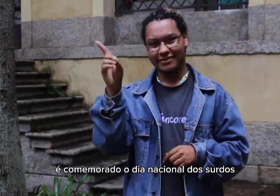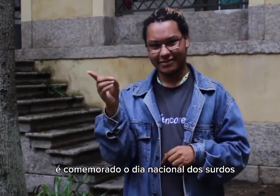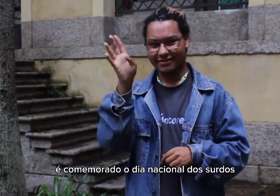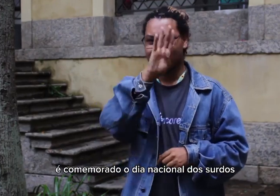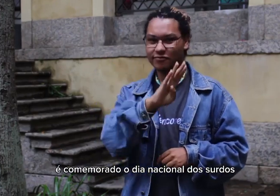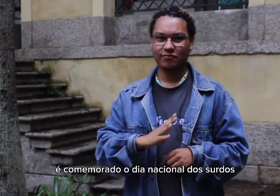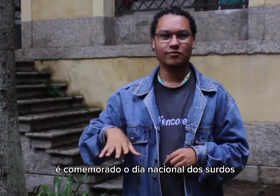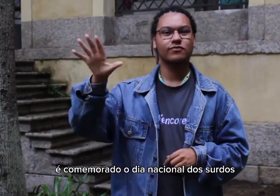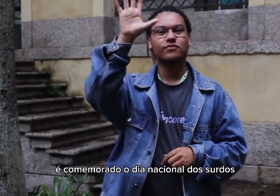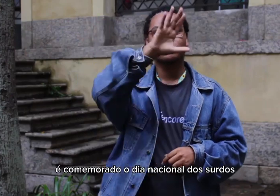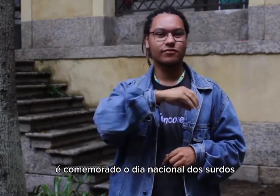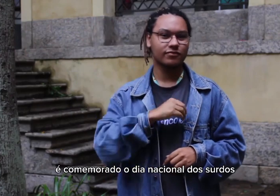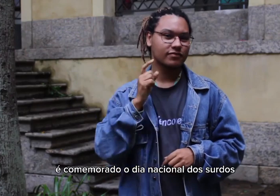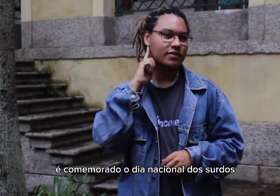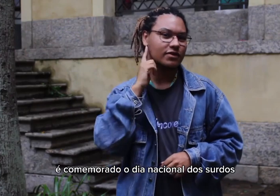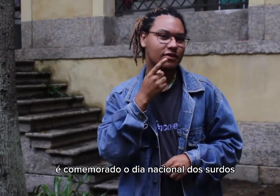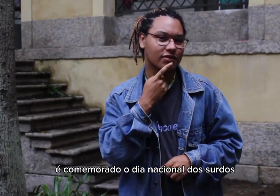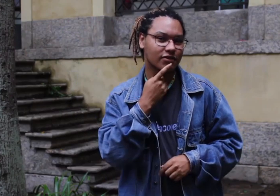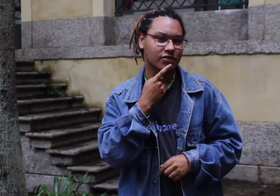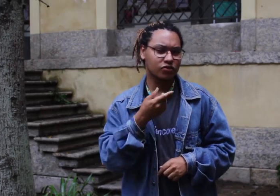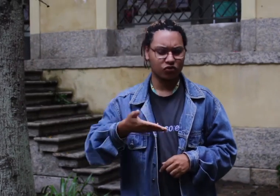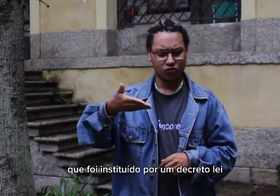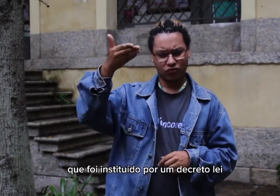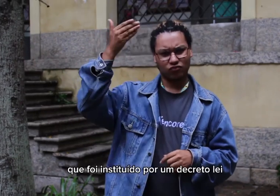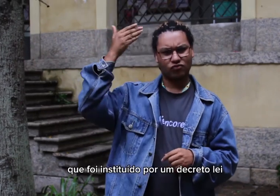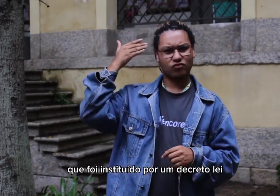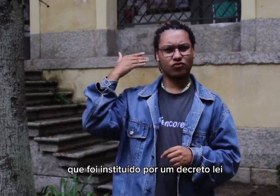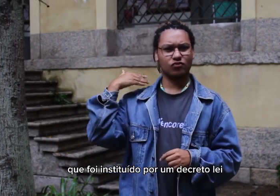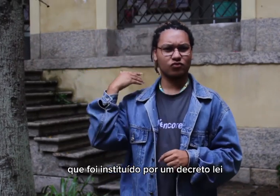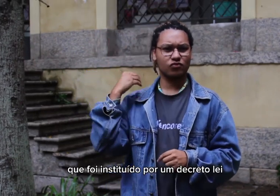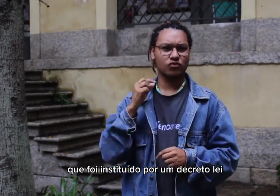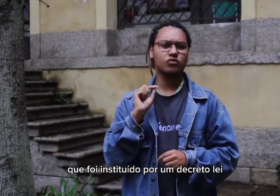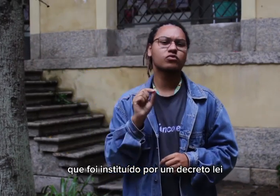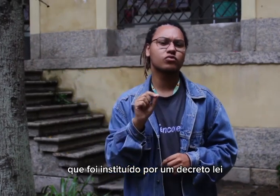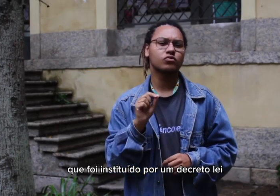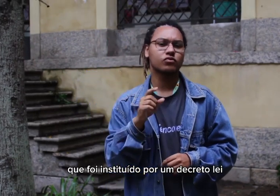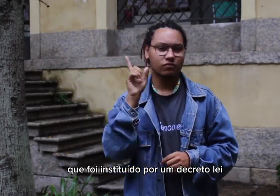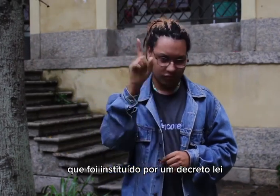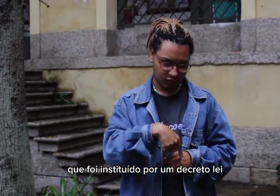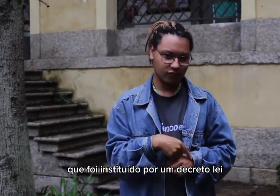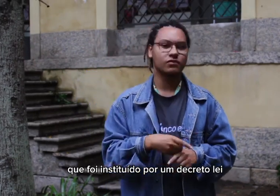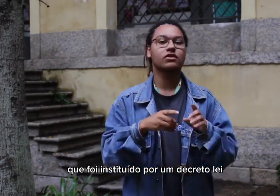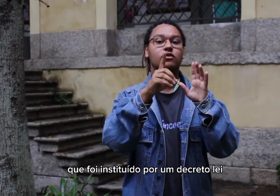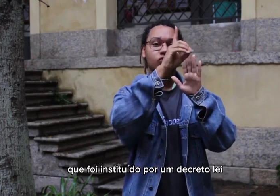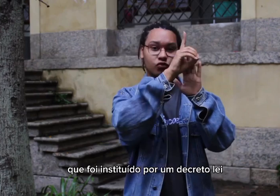que foi instituído por um decreto-lei no ano de 2008.